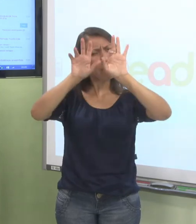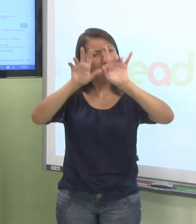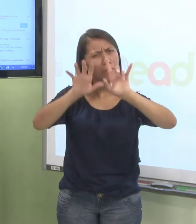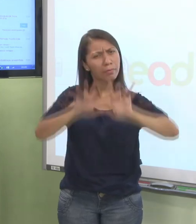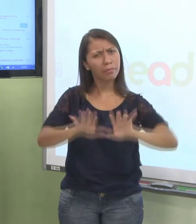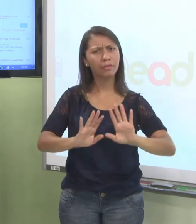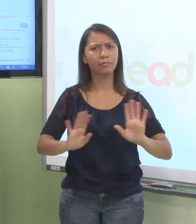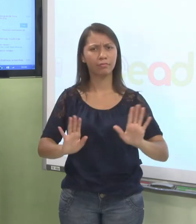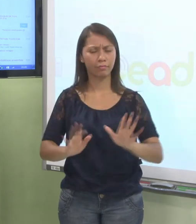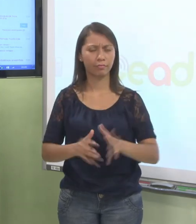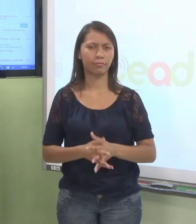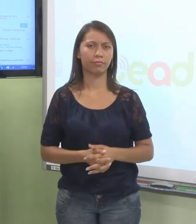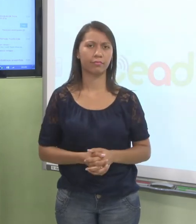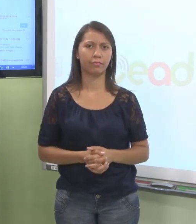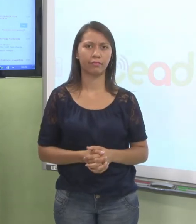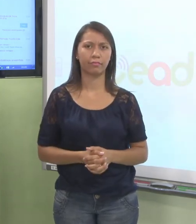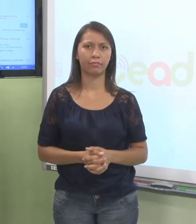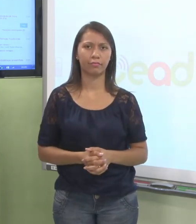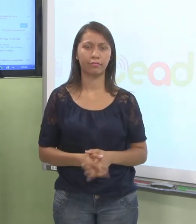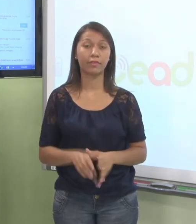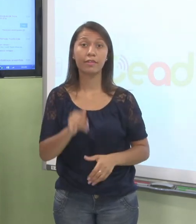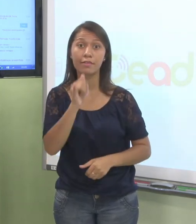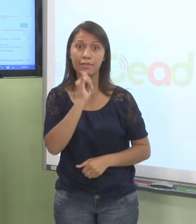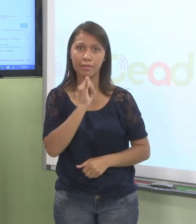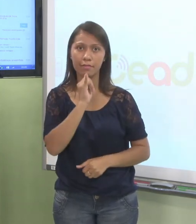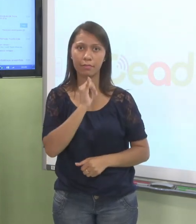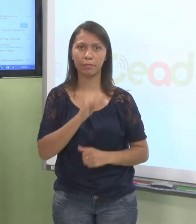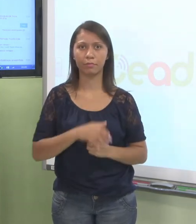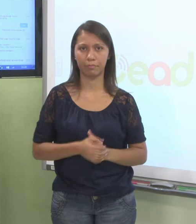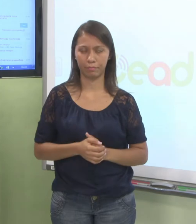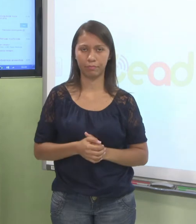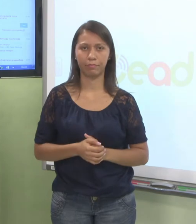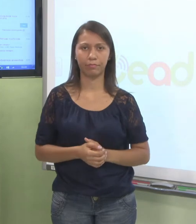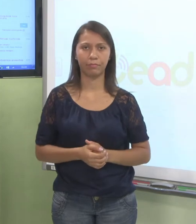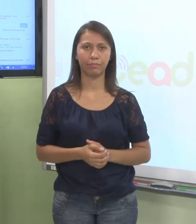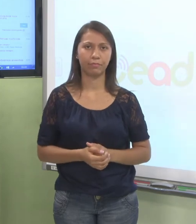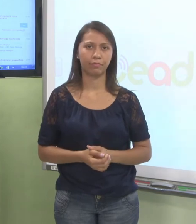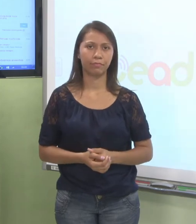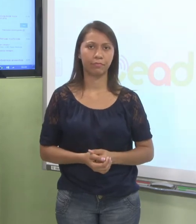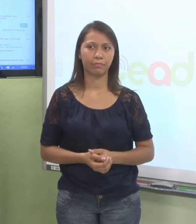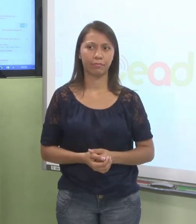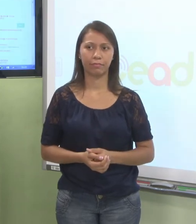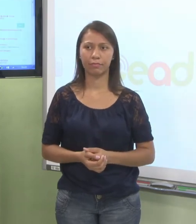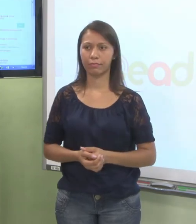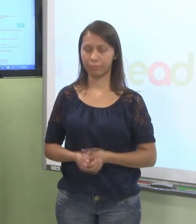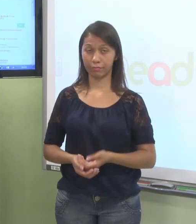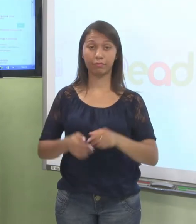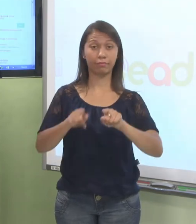Olá, tutor. E enviar mensagem. Pronto, minha mensagem foi enviada.